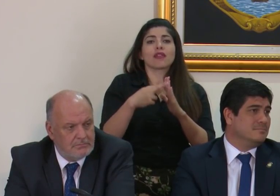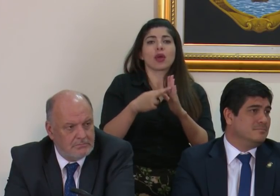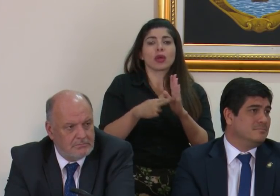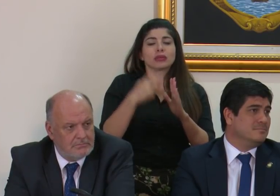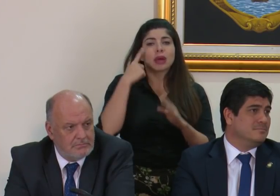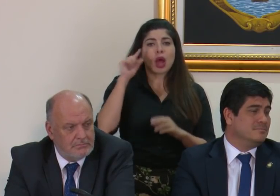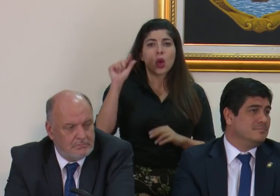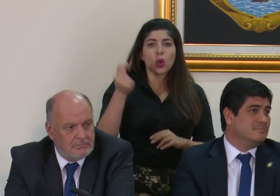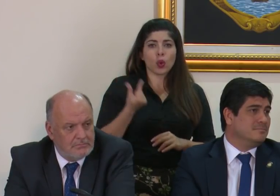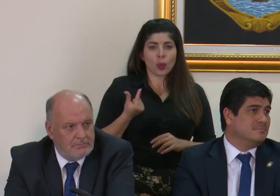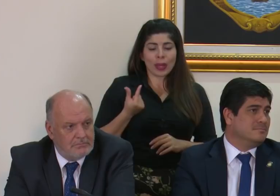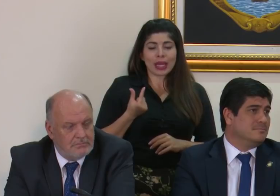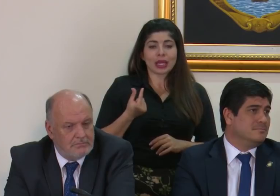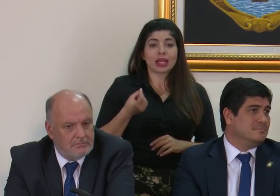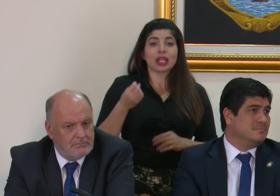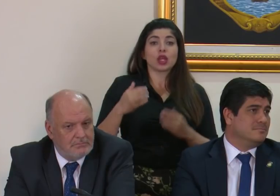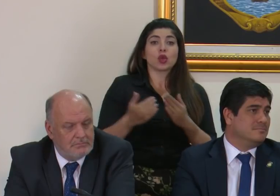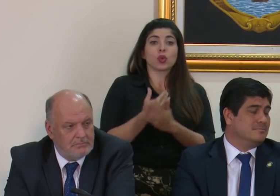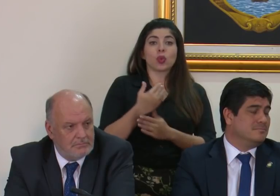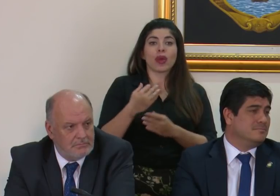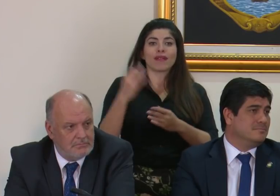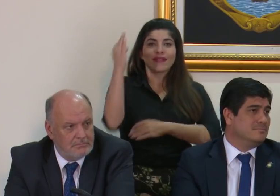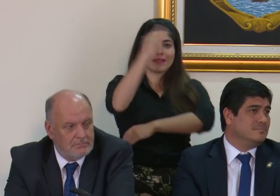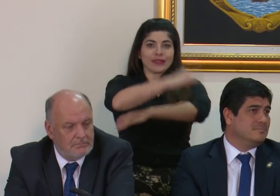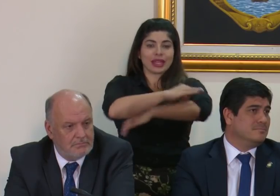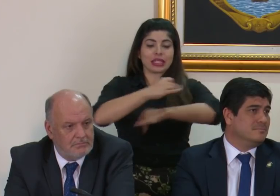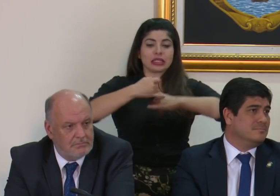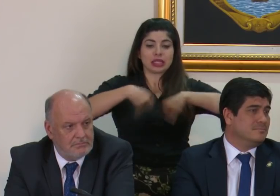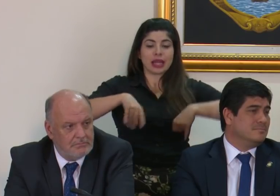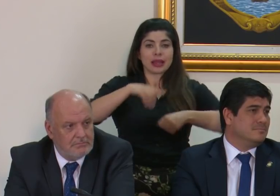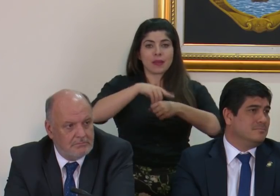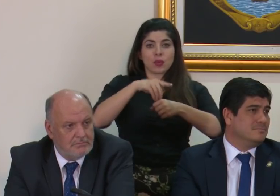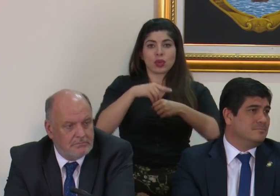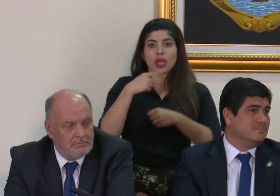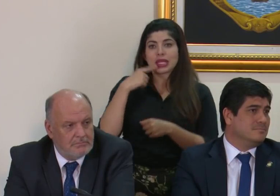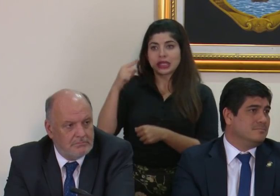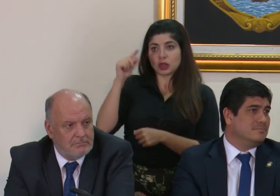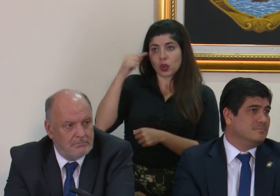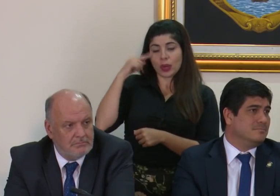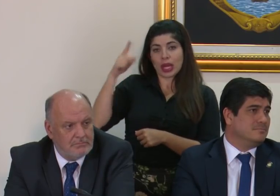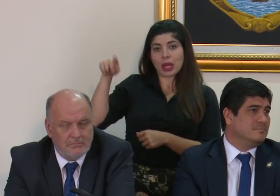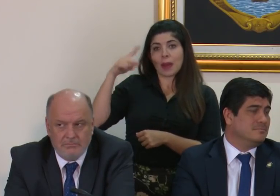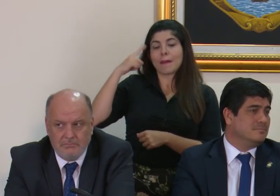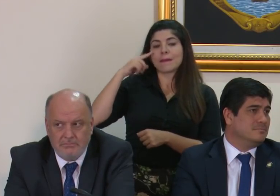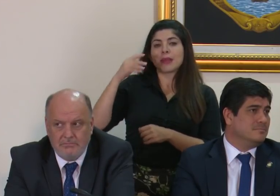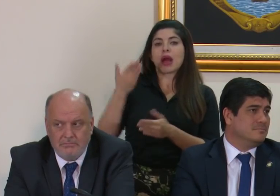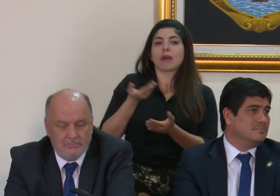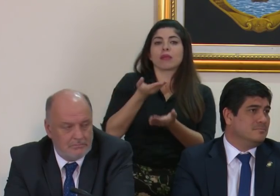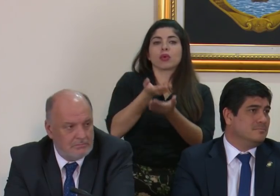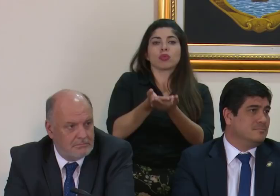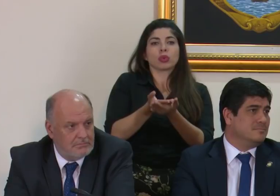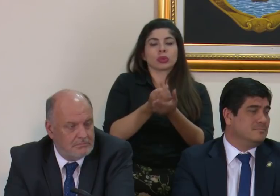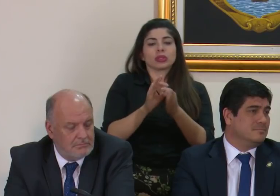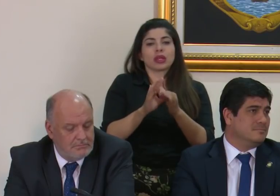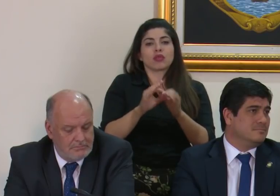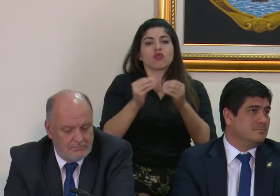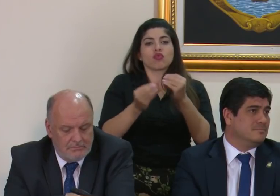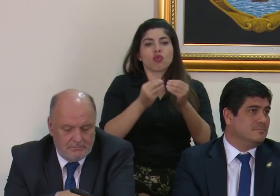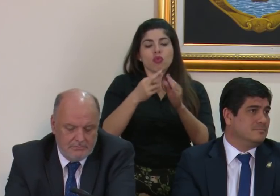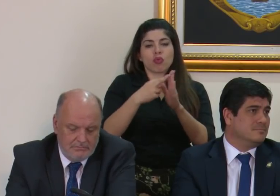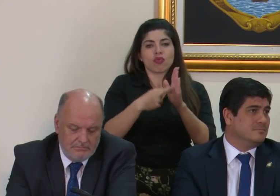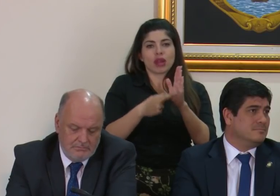del nuevo plazo que les estarían dando los diputados a ustedes como gobierno para presentar una propuesta en cuanto a regular